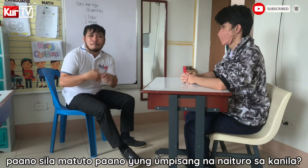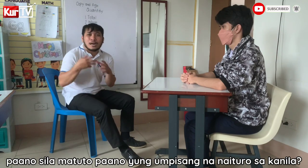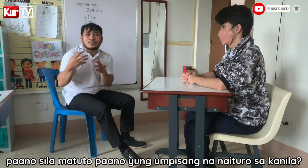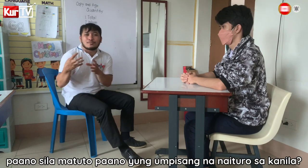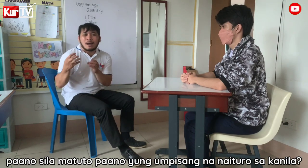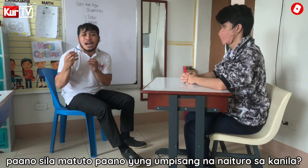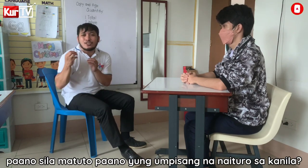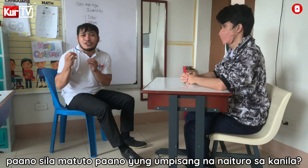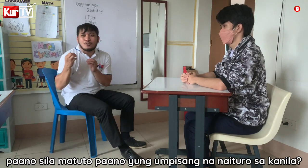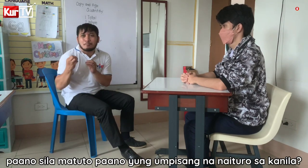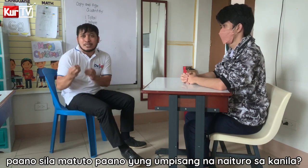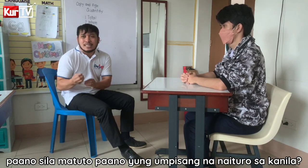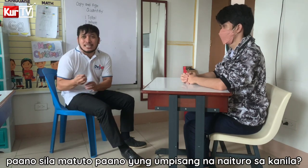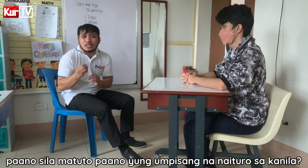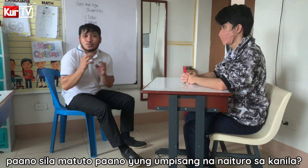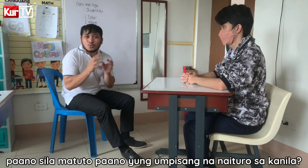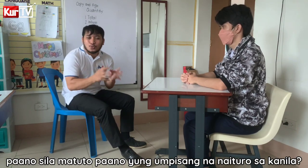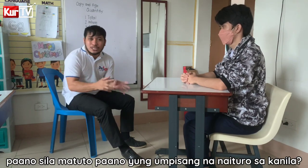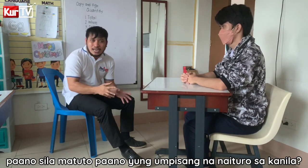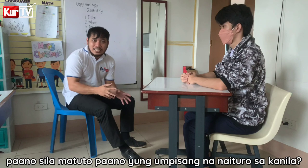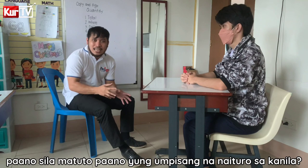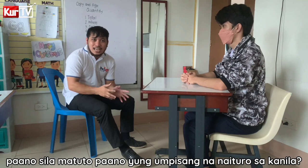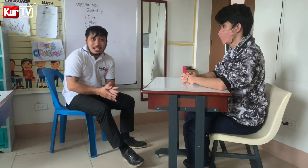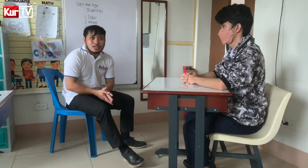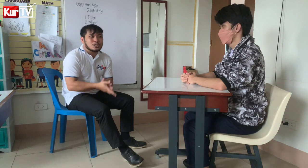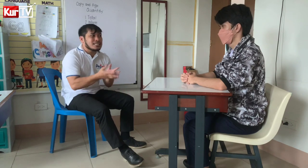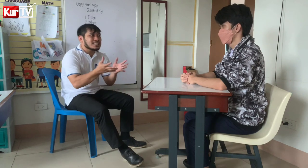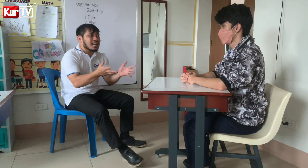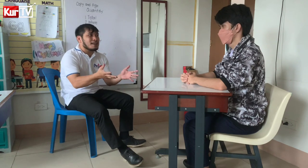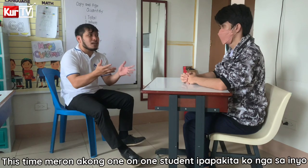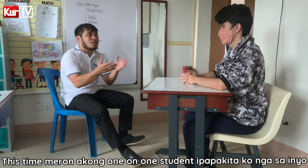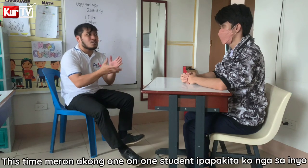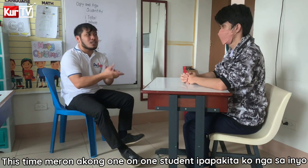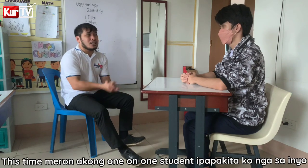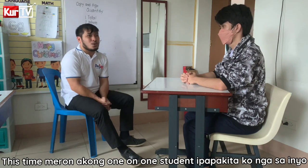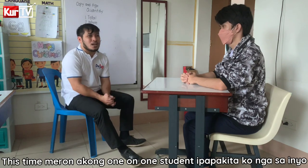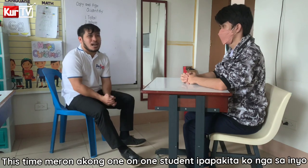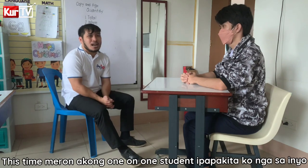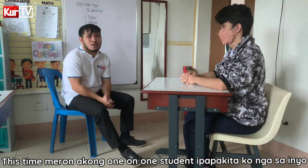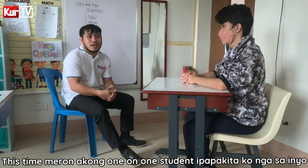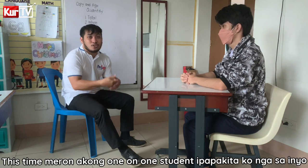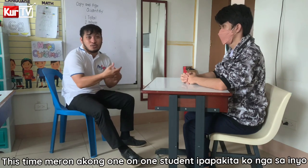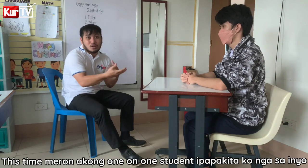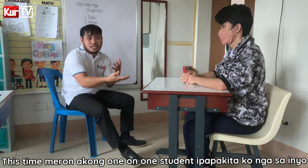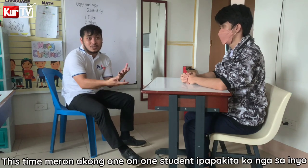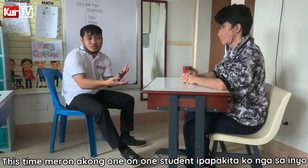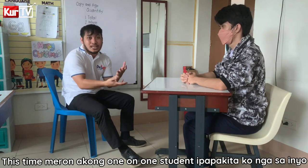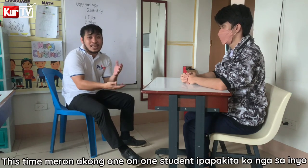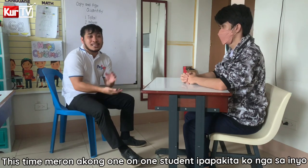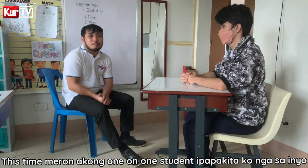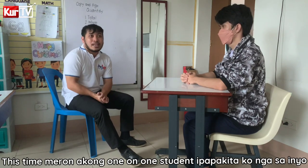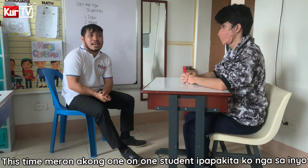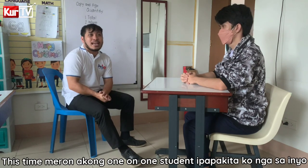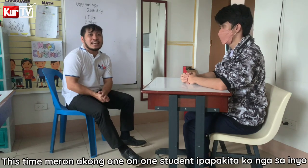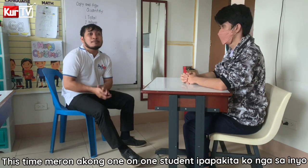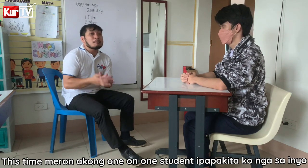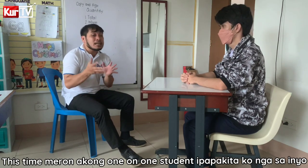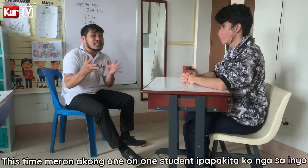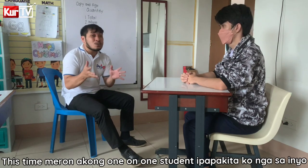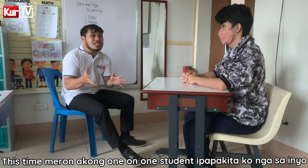Paano ba umpisa na ituro sa kanina? So this time, meron ako ditong one-on-one student. And ipapakita ko sa